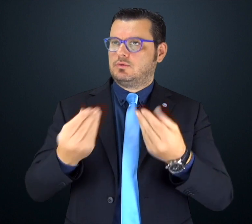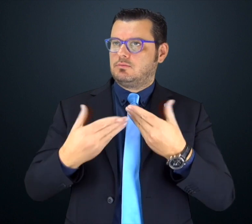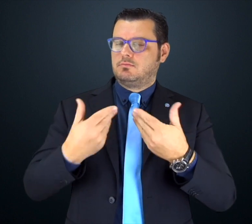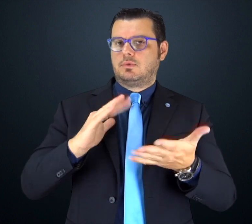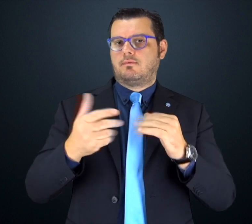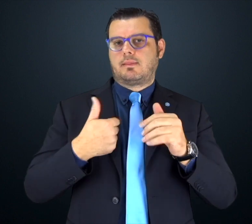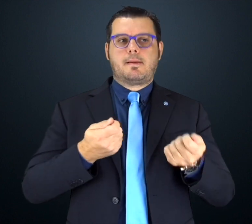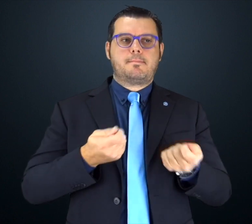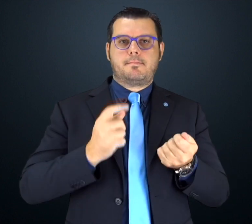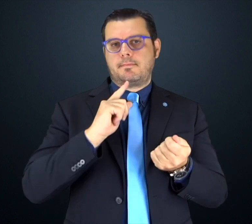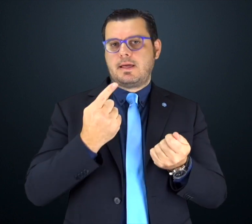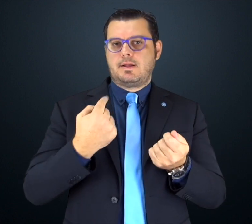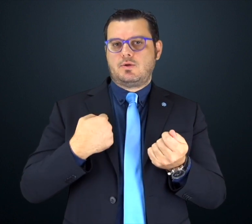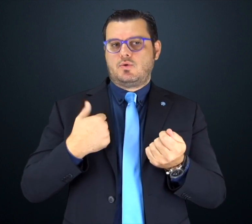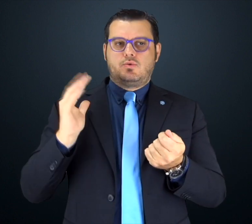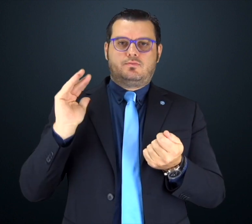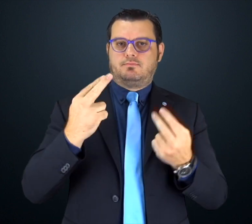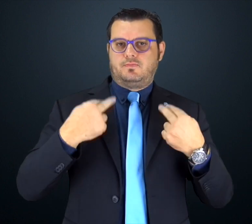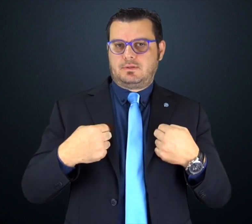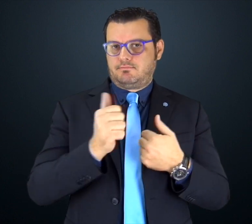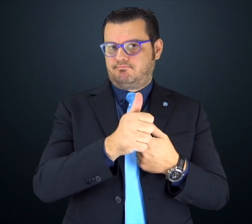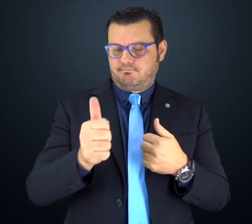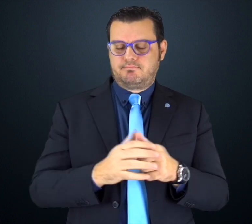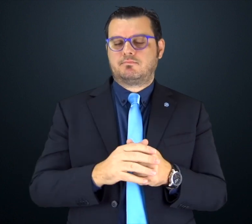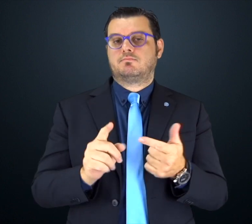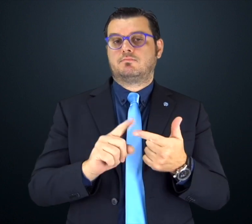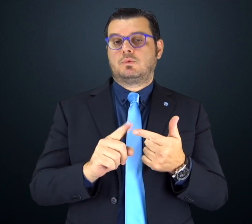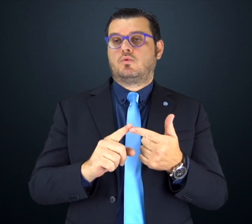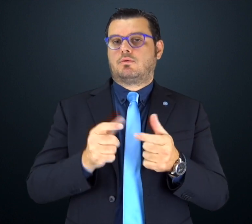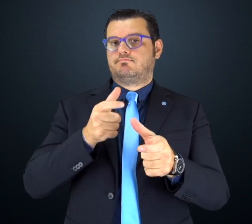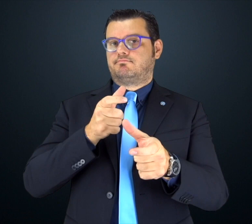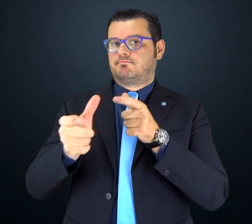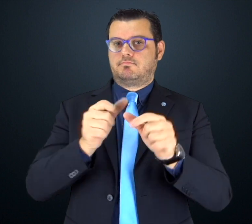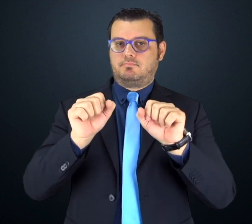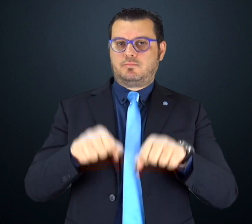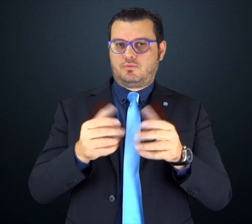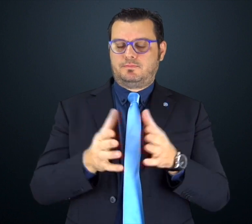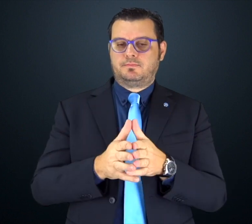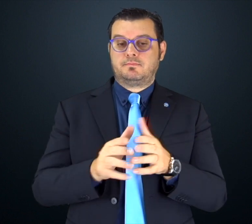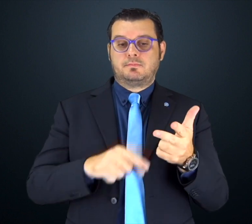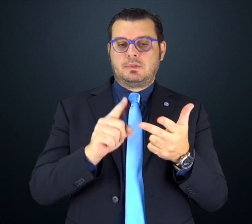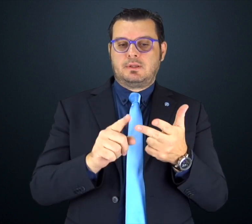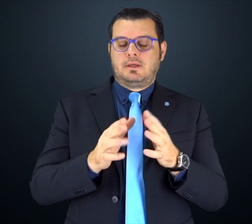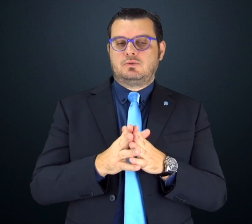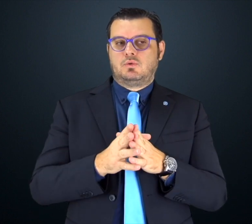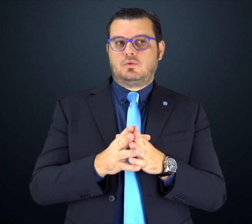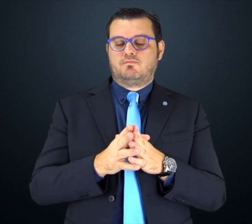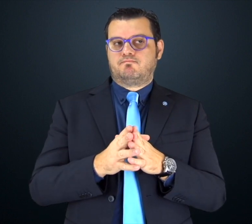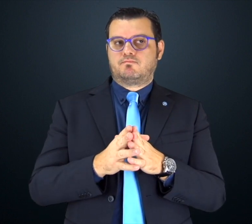possibilità di comunicare e la garanzia di avere informazioni complete e corrette, tutto grazie